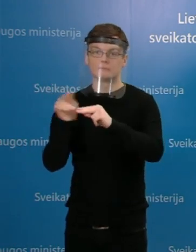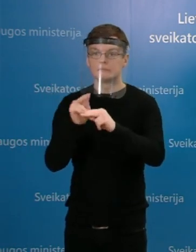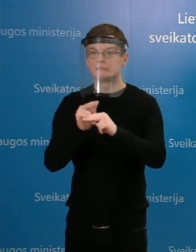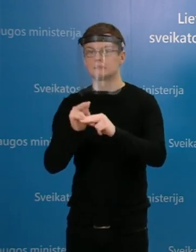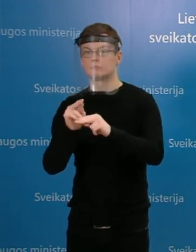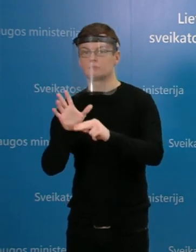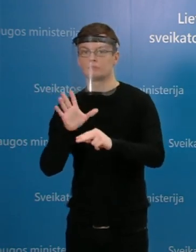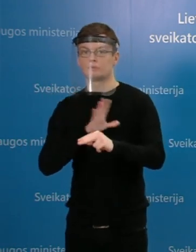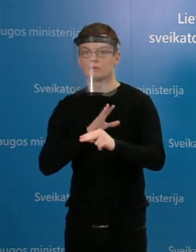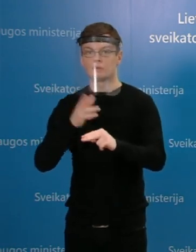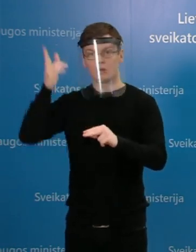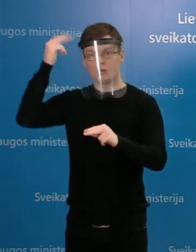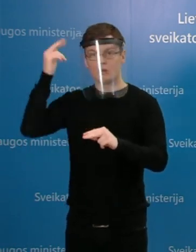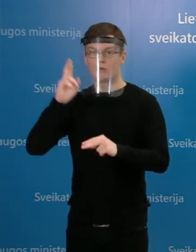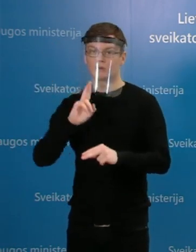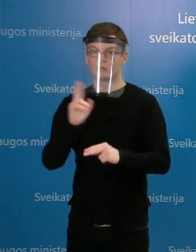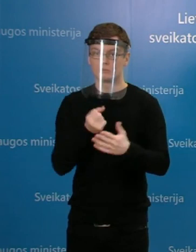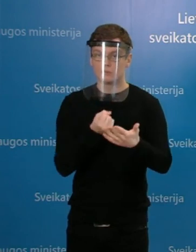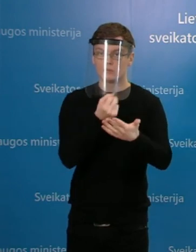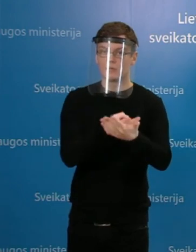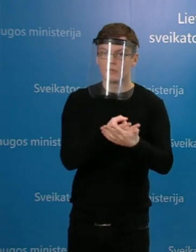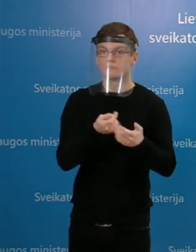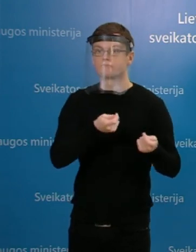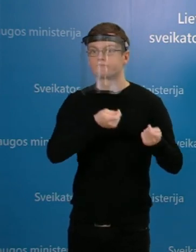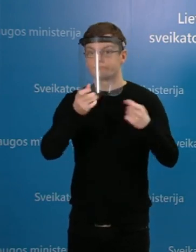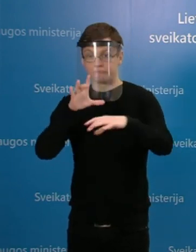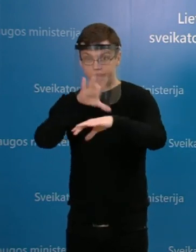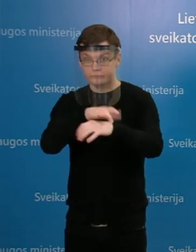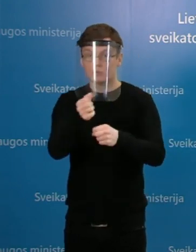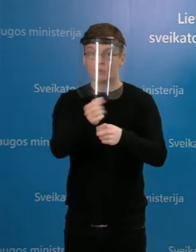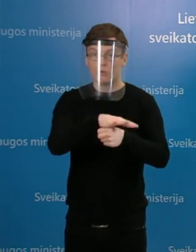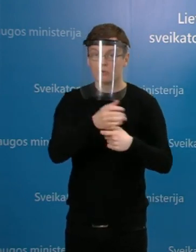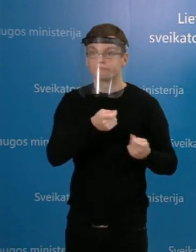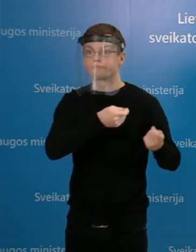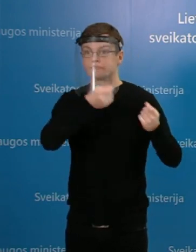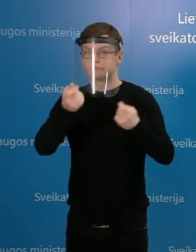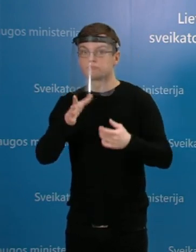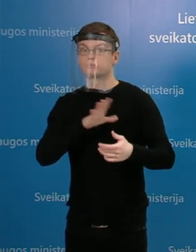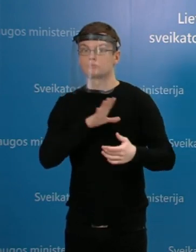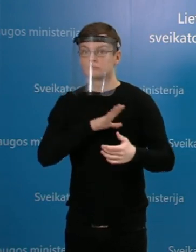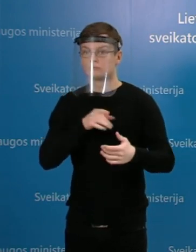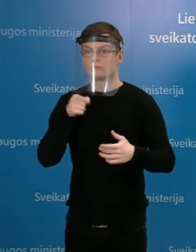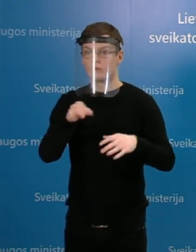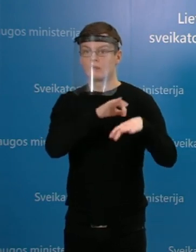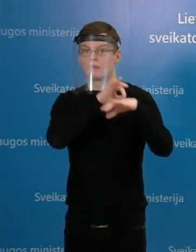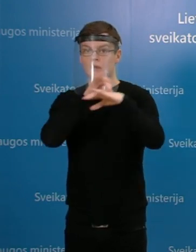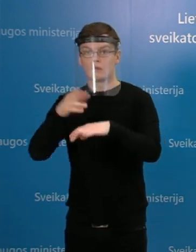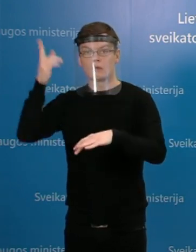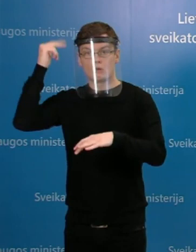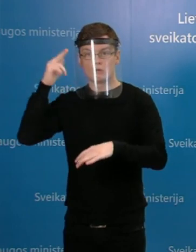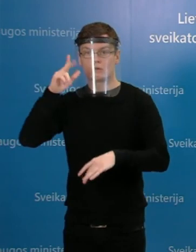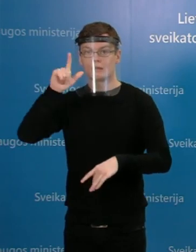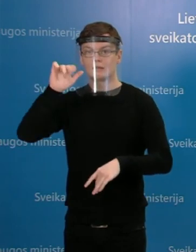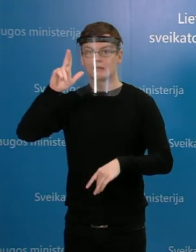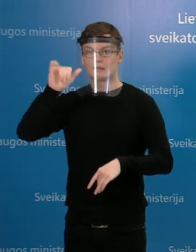lygoninėje ir pervežtas nustačius jam COVID-19 į Kauno klinikinę lygoninę. Asmuo